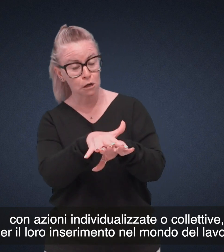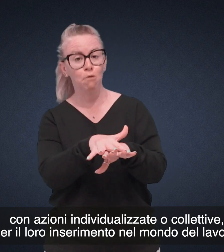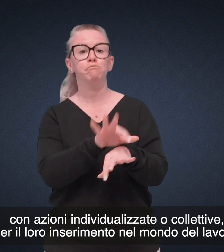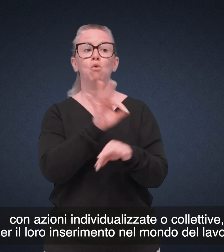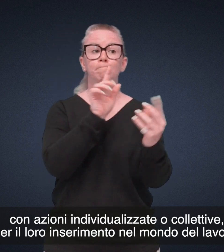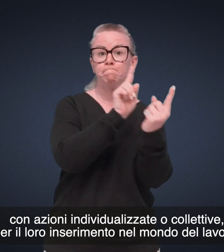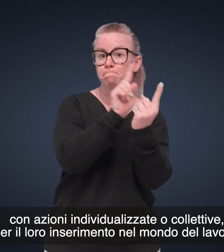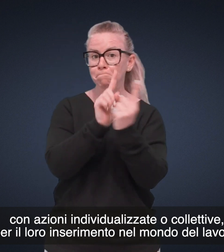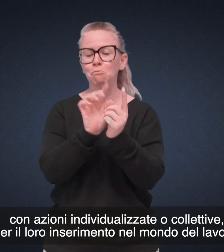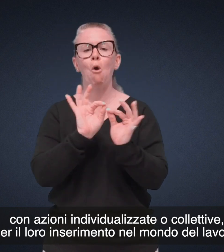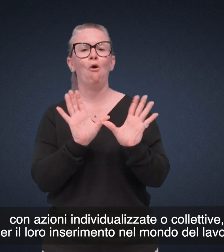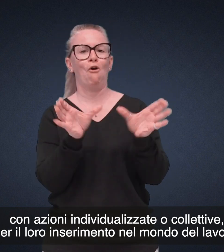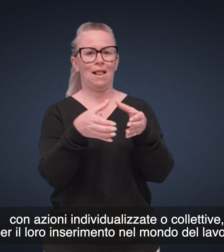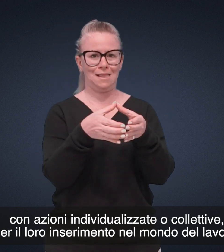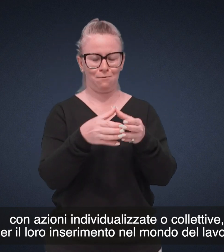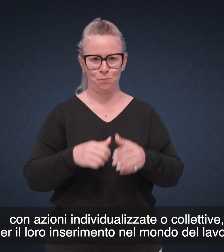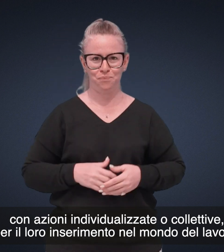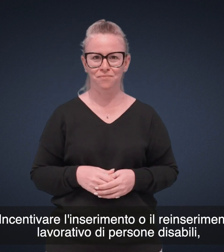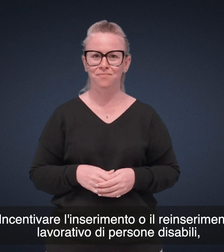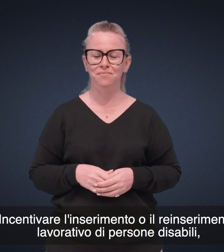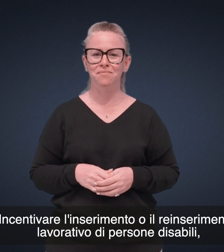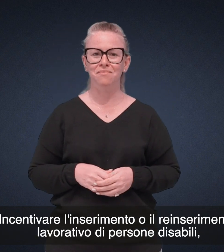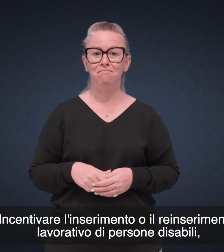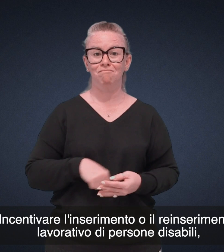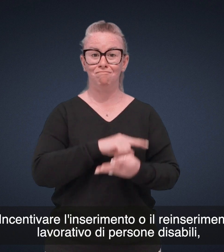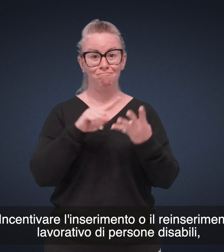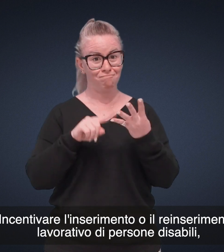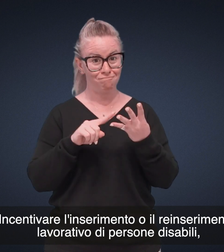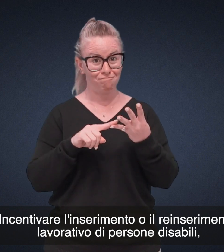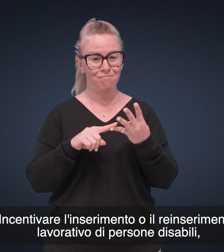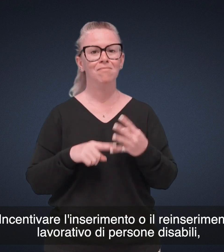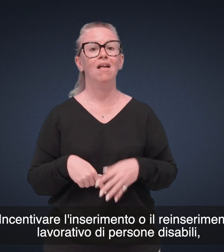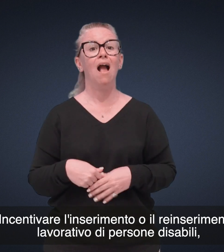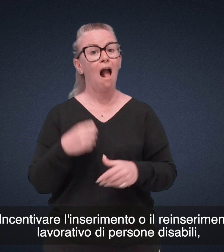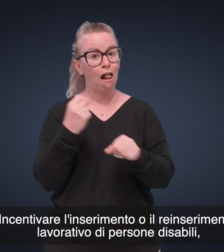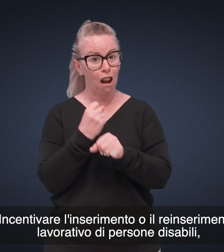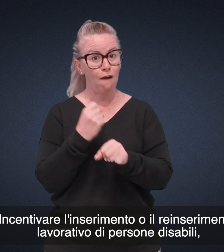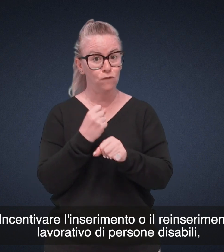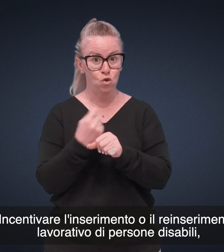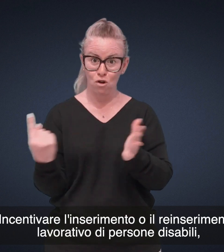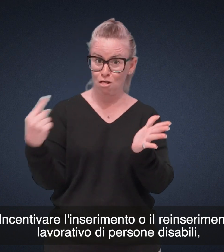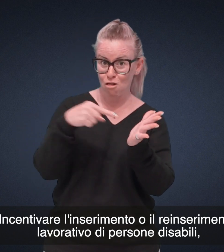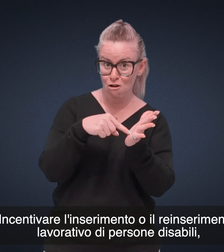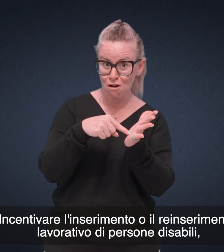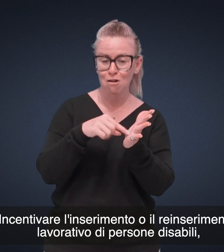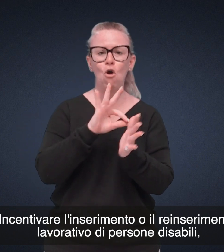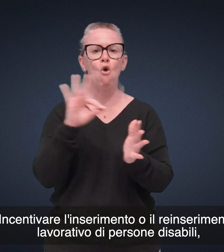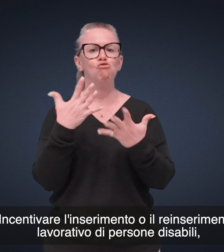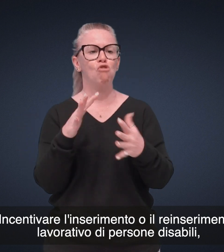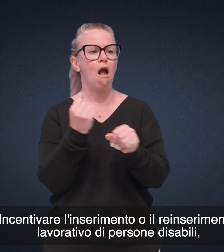inserimento nel mondo del lavoro Incentivare l'inserimento o il reinserimento lavorativo di persone disabili attraverso